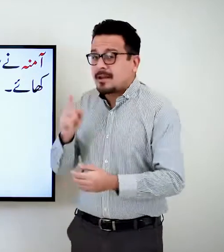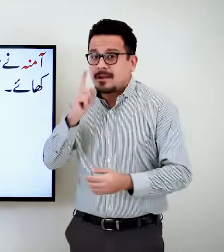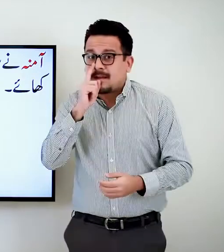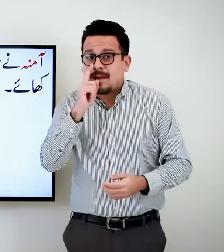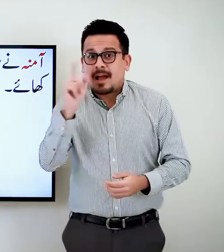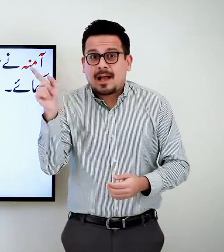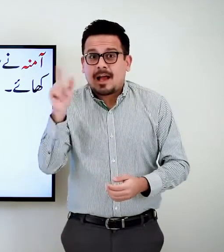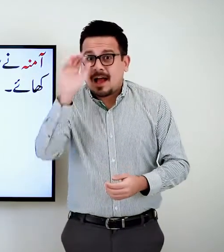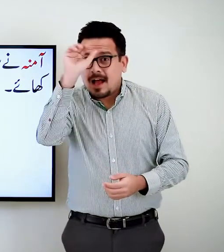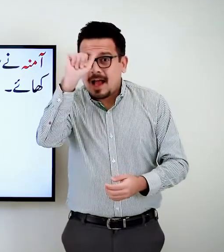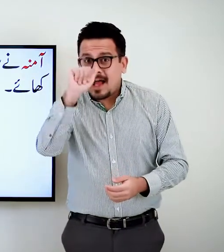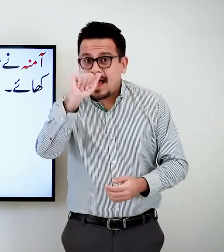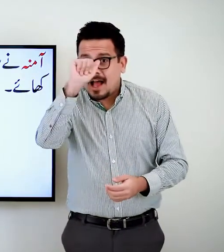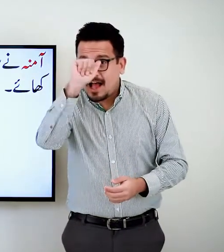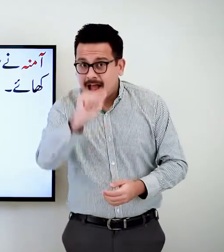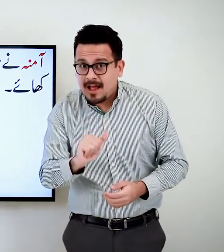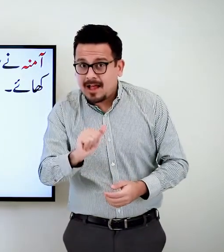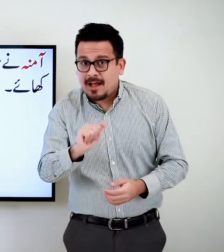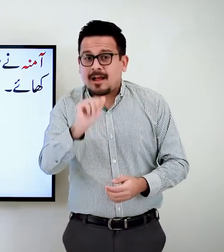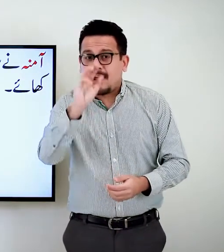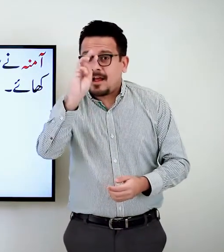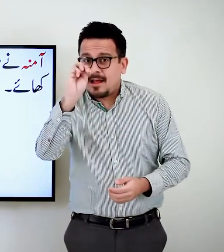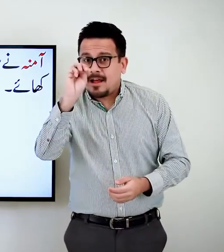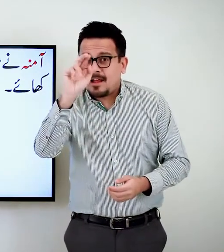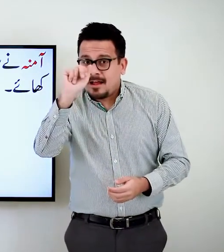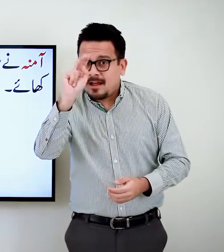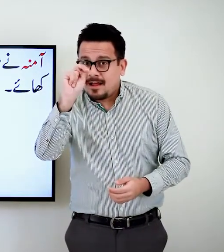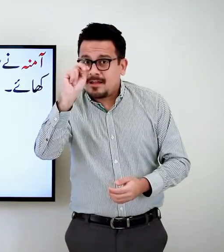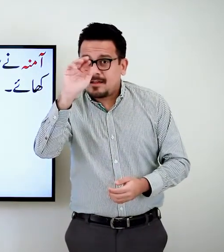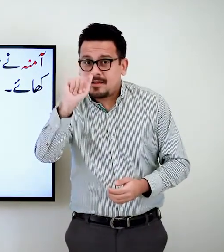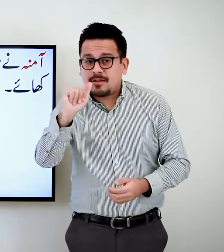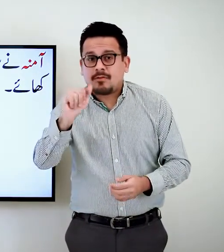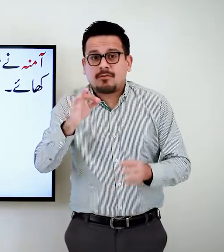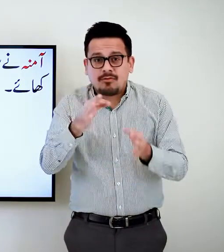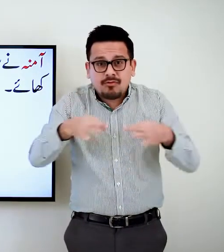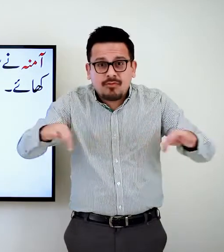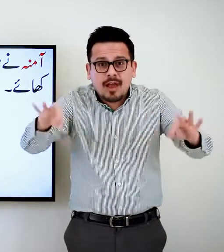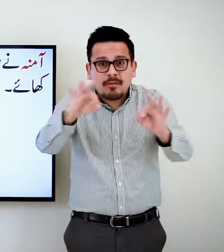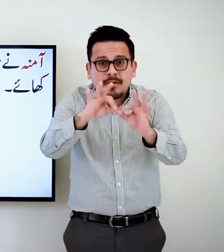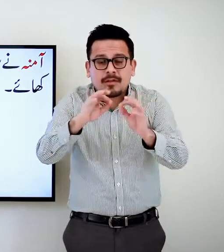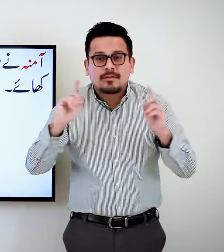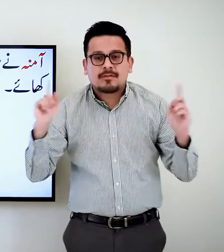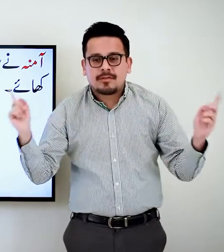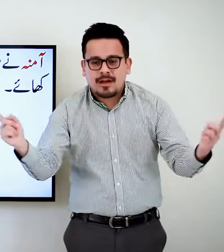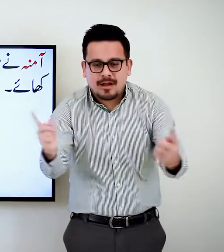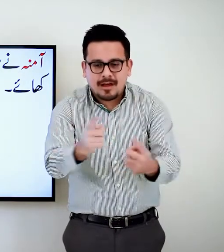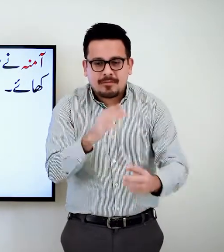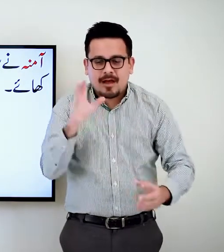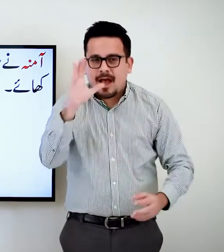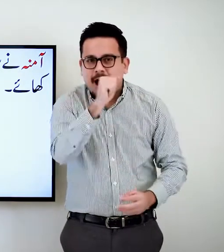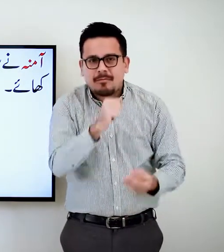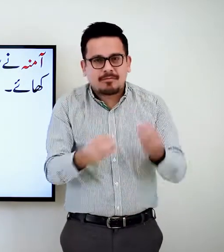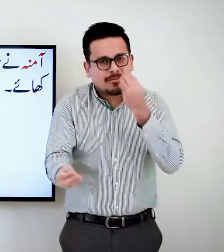आम ना ने खुब मज़े से सब के साथ आम खाए